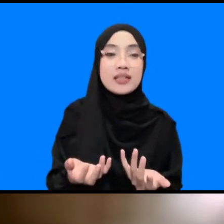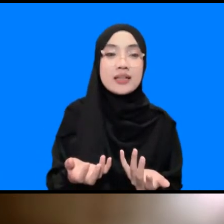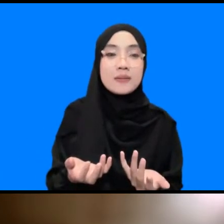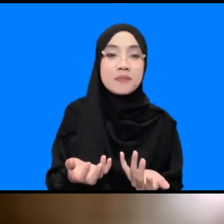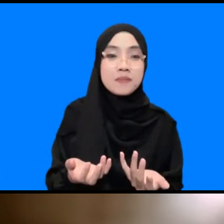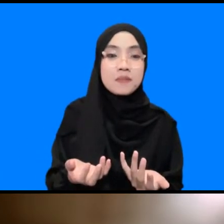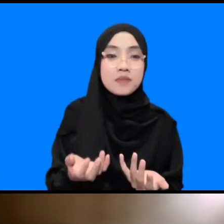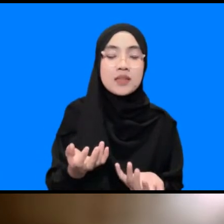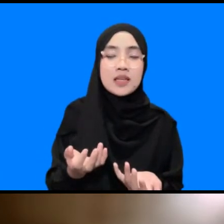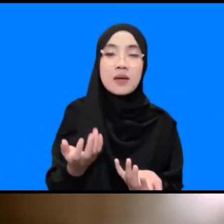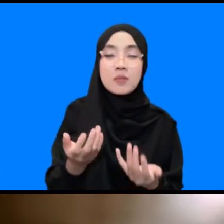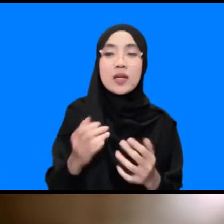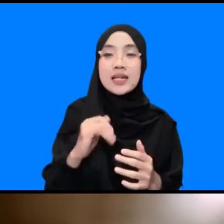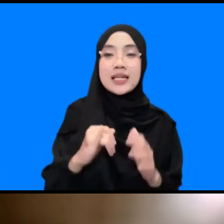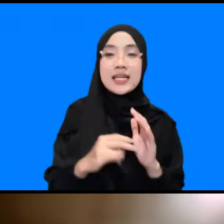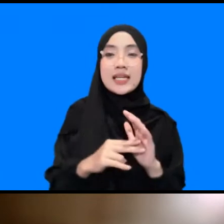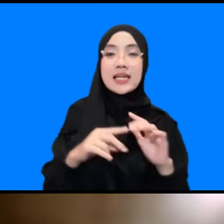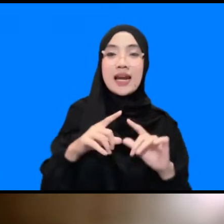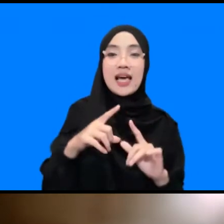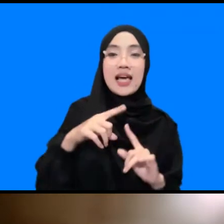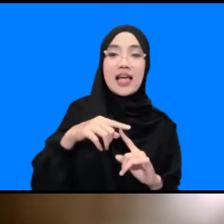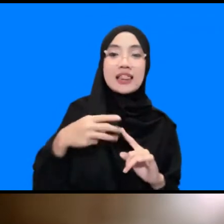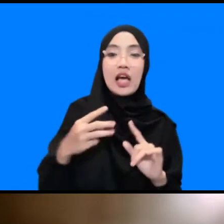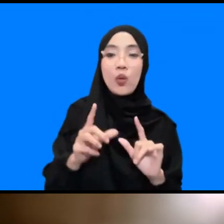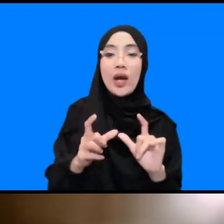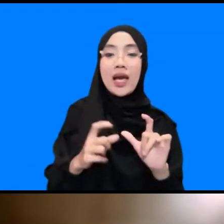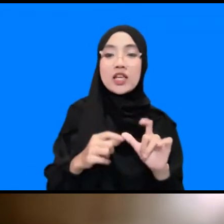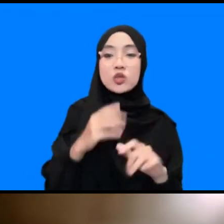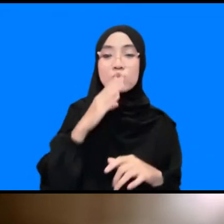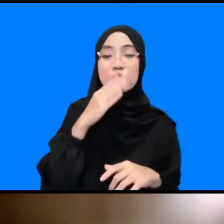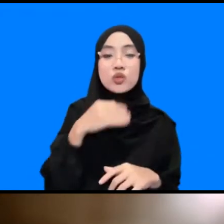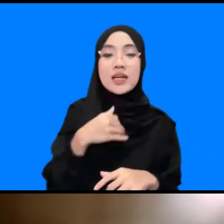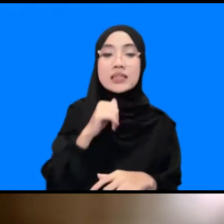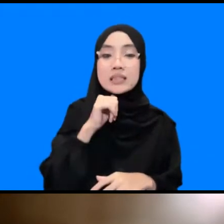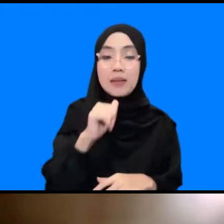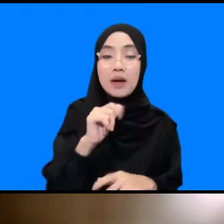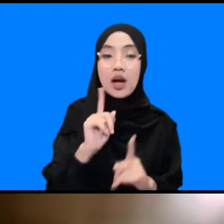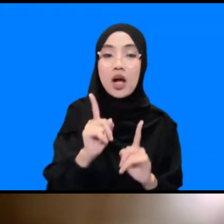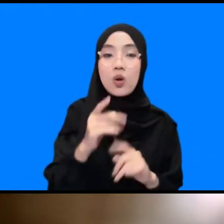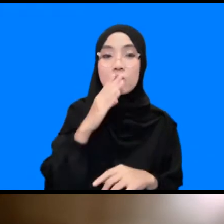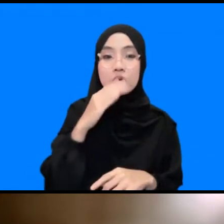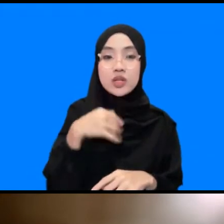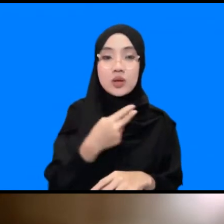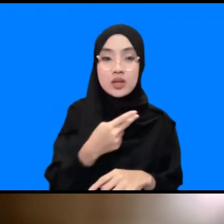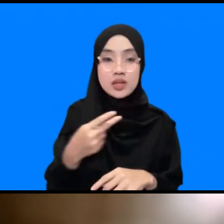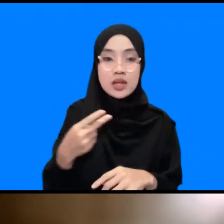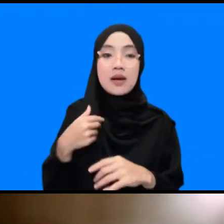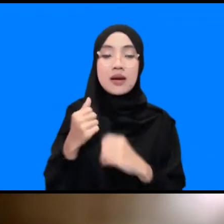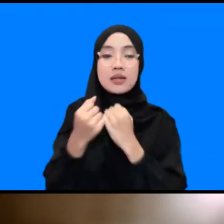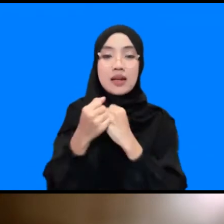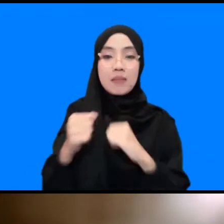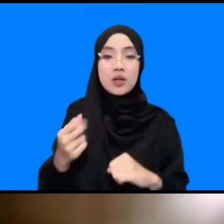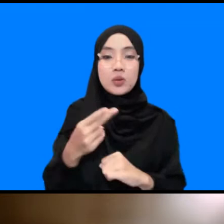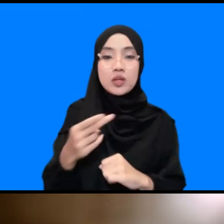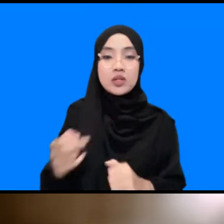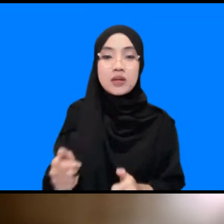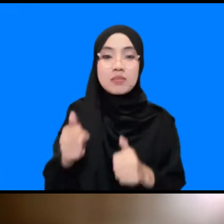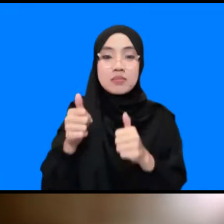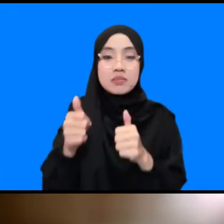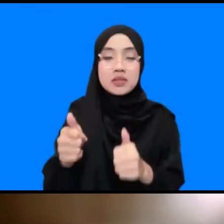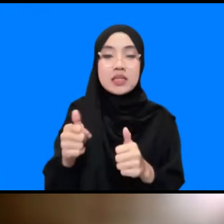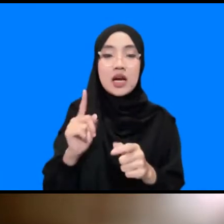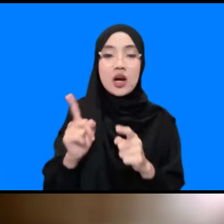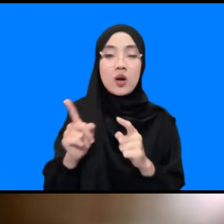kembali lagi Ina Tewes ini milik siapa kalau milik Indonesia tentunya bisa menyelamatkan masyarakat Indonesia ketika terjadi gempa